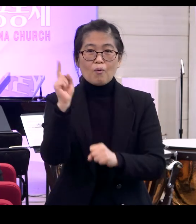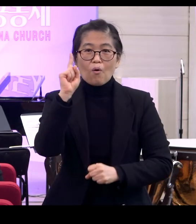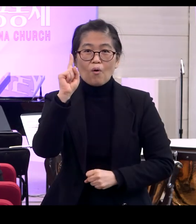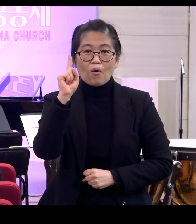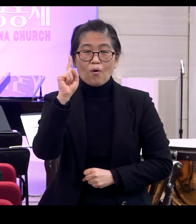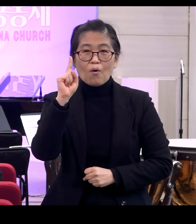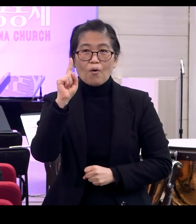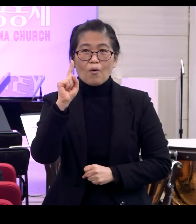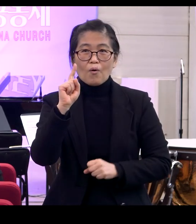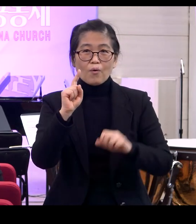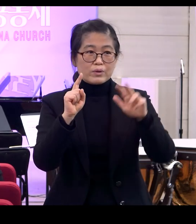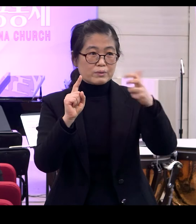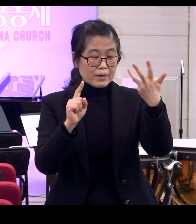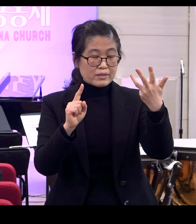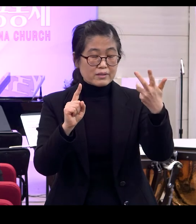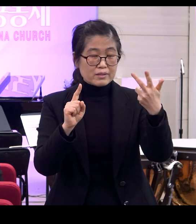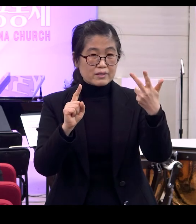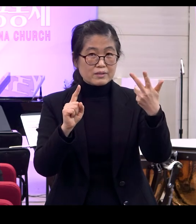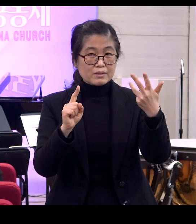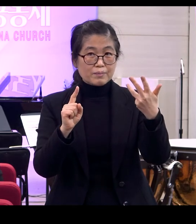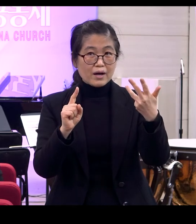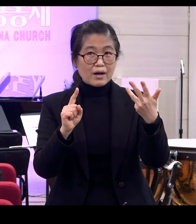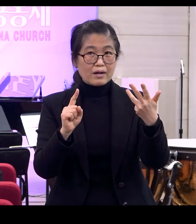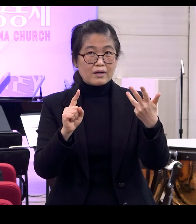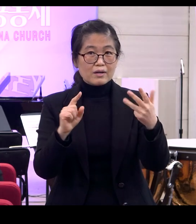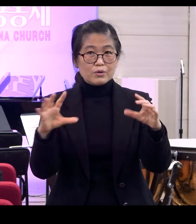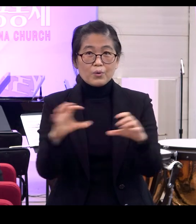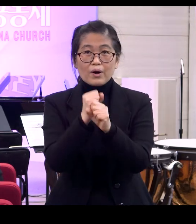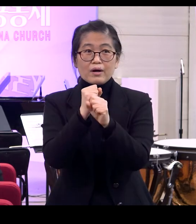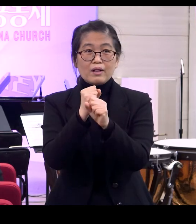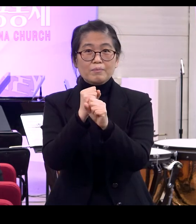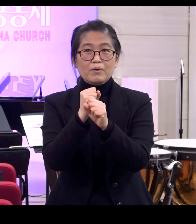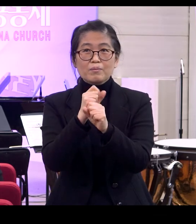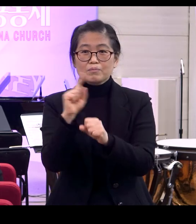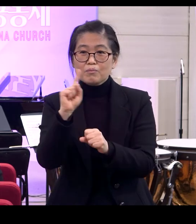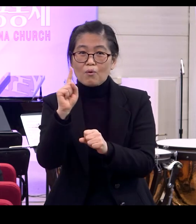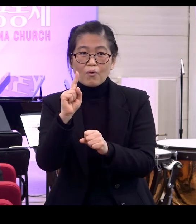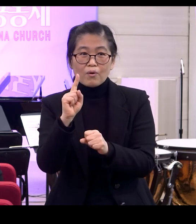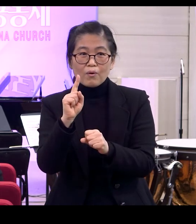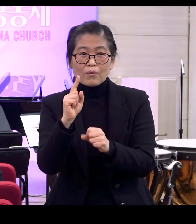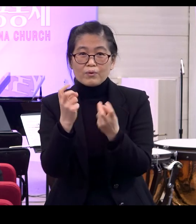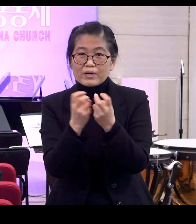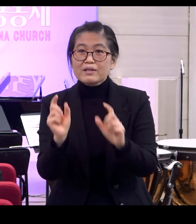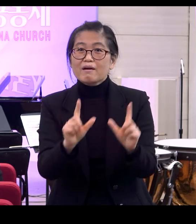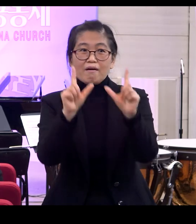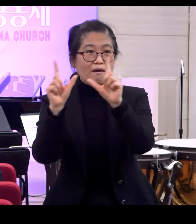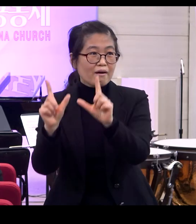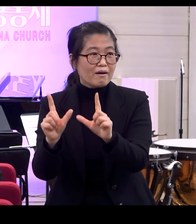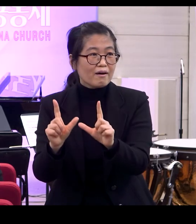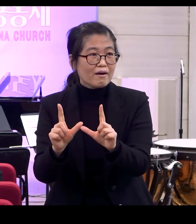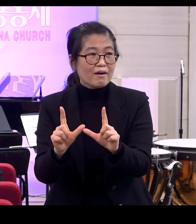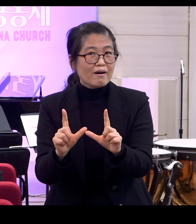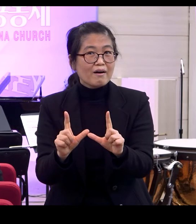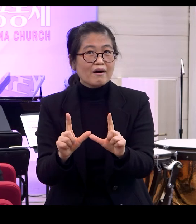창세기 1장 28절 한마디로 말하면 뭘 어떻게 살아라는 거예요 무슨 얘기하고 계시는 거예요 예 여기 뭐